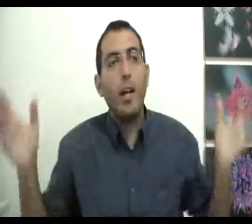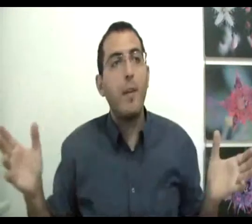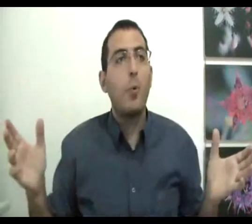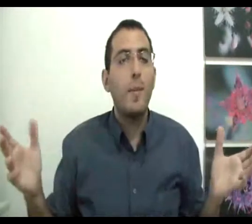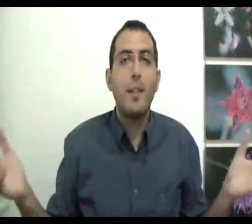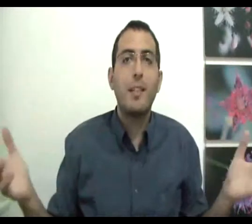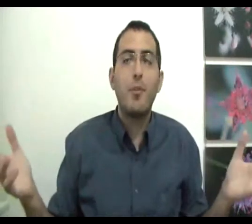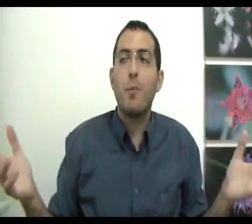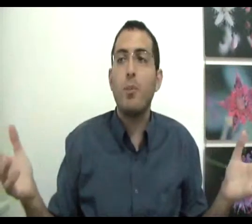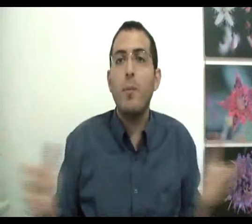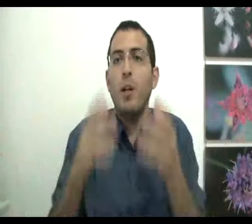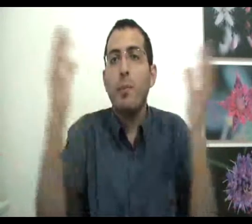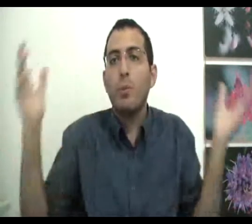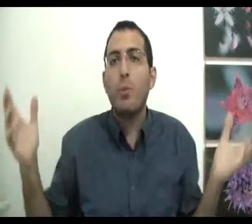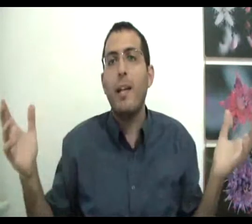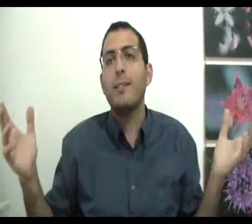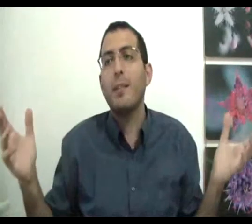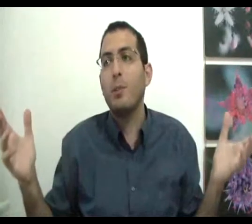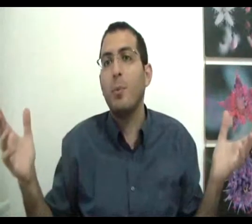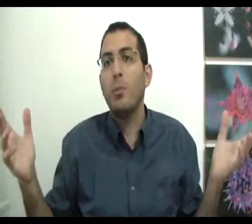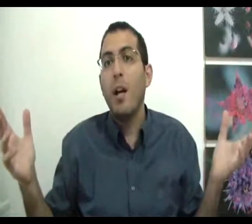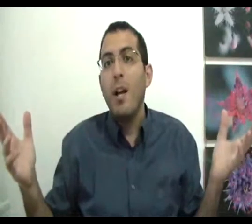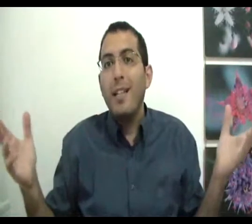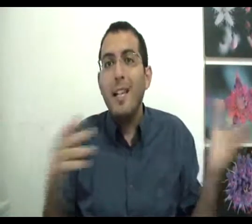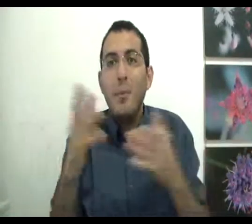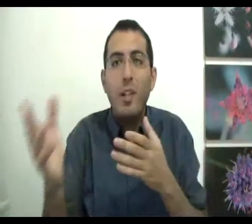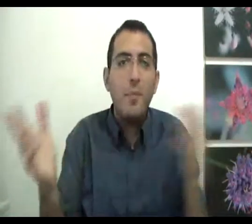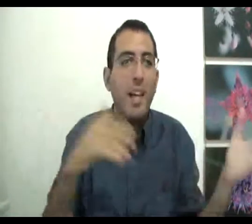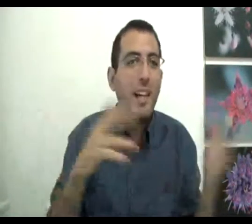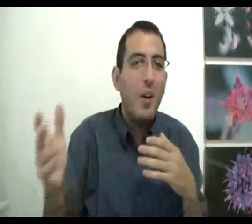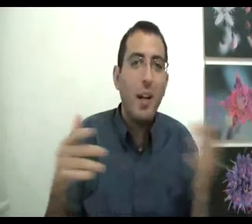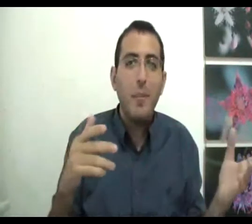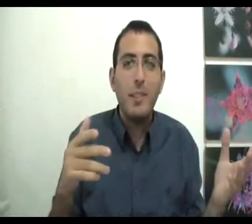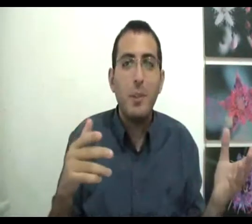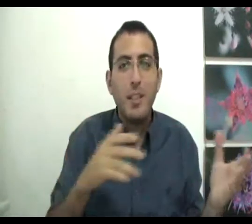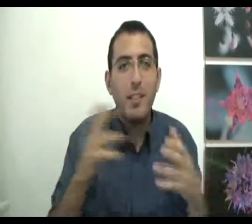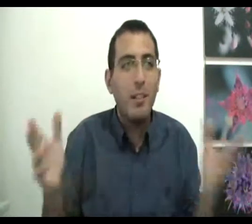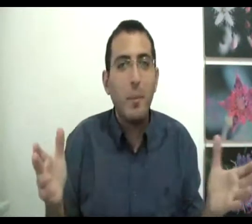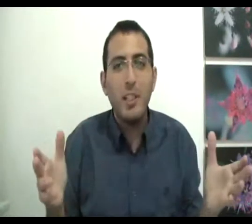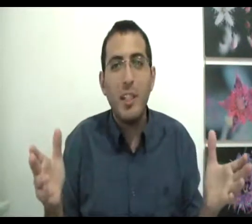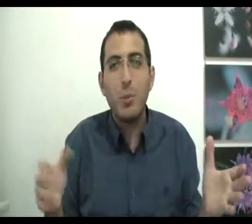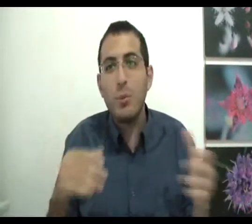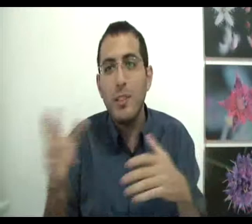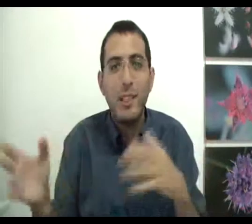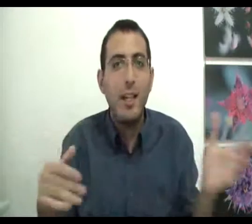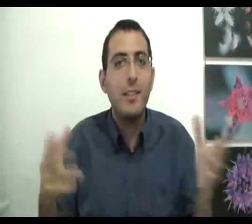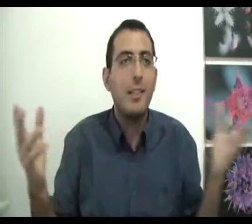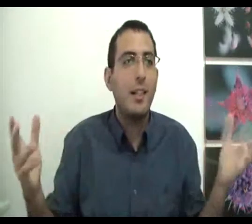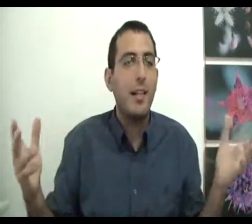החיים כולם החסרה משמעות, אם כל המציאות כולה היא חסרת משמעות, אז זה לא משנה, ג'כה ככה או ככה, מה זה משנה? זה לא יותר מאשר כשקוש, אתה שגר, אתה שגר, אין